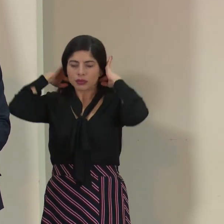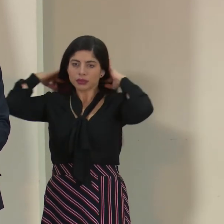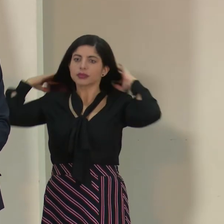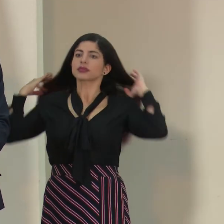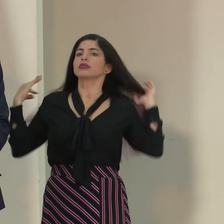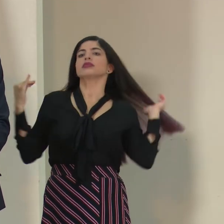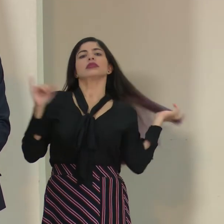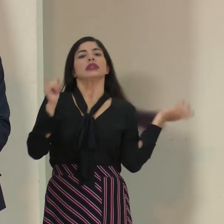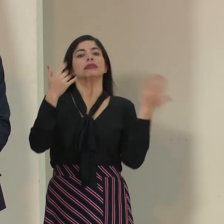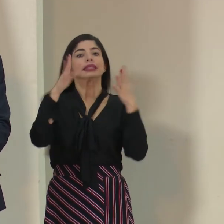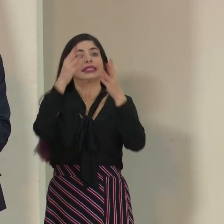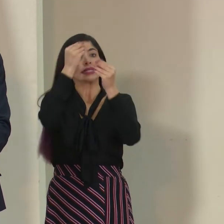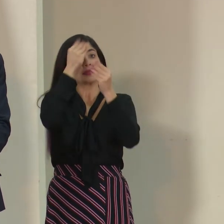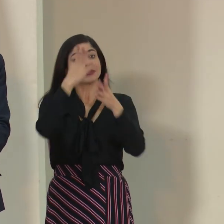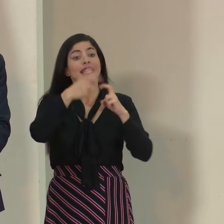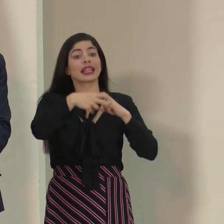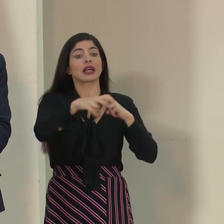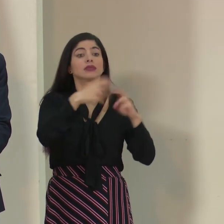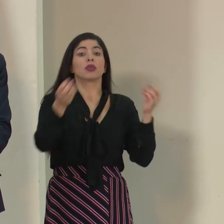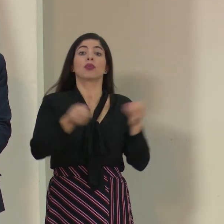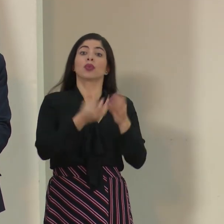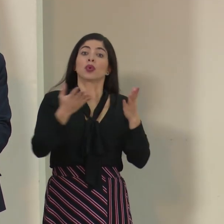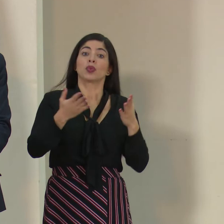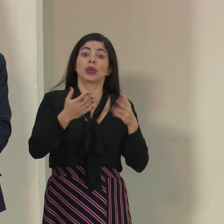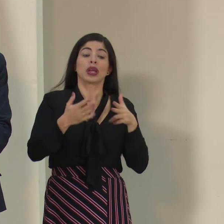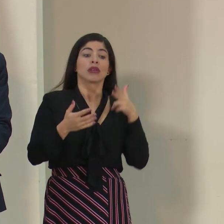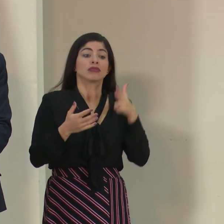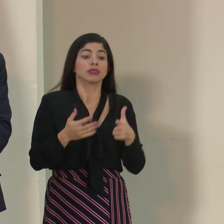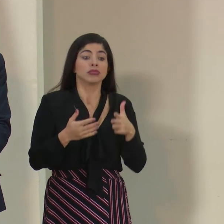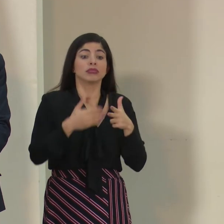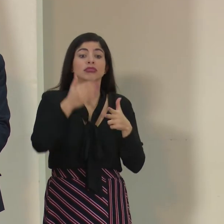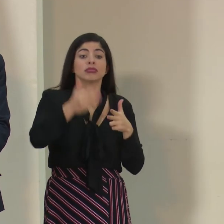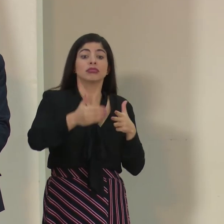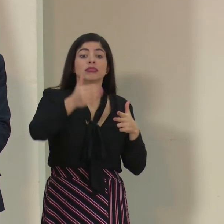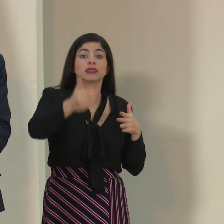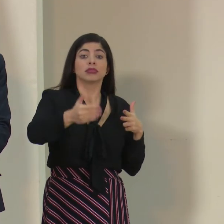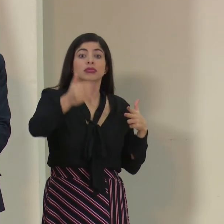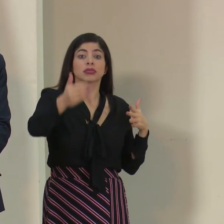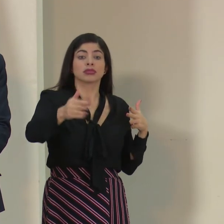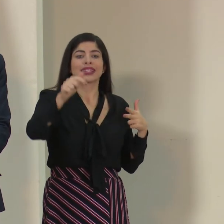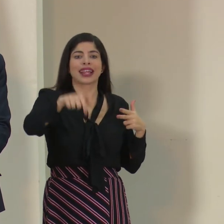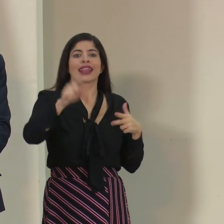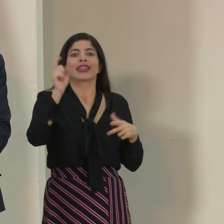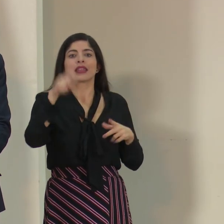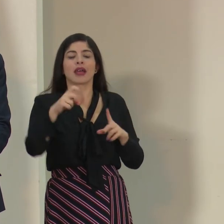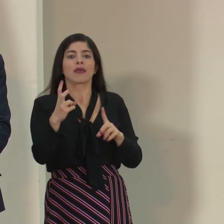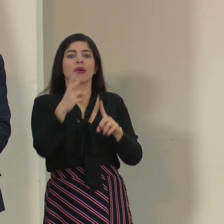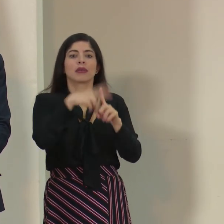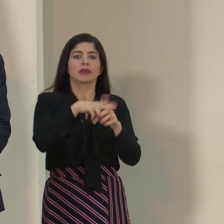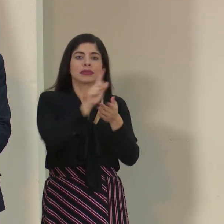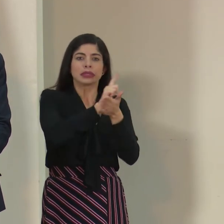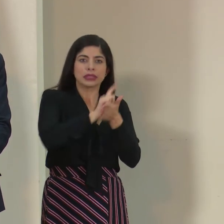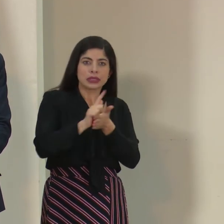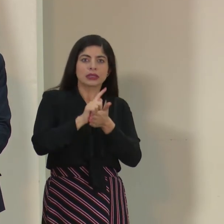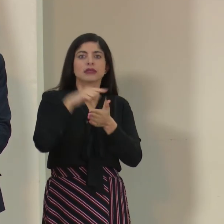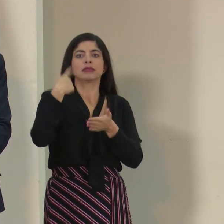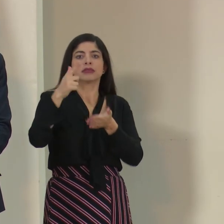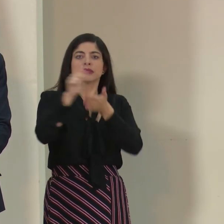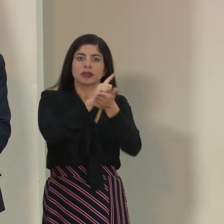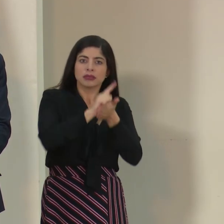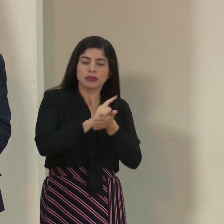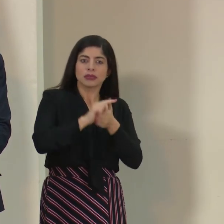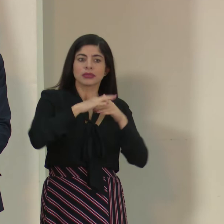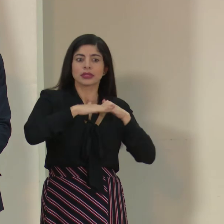También hemos indicado que en el transporte público cada cierto número de trayectos debe estar aplicándose medidas de desinfección en las